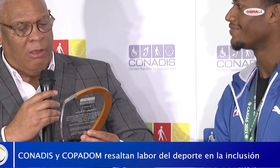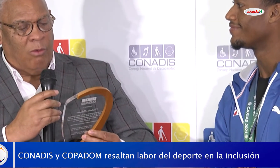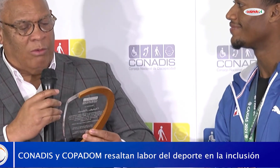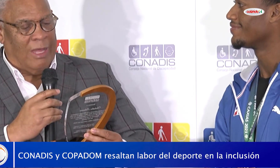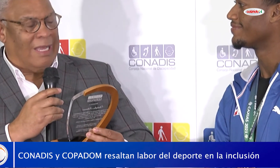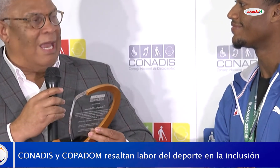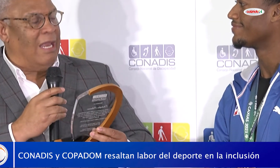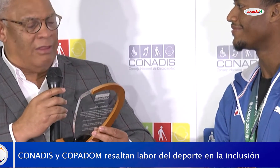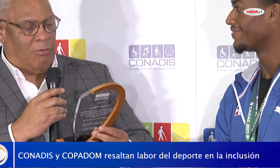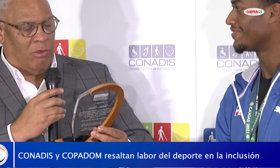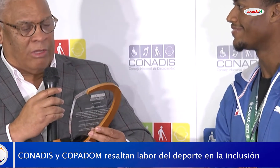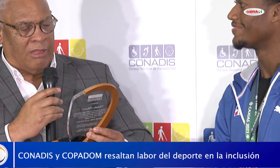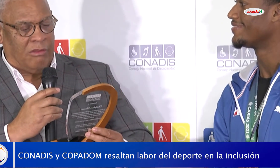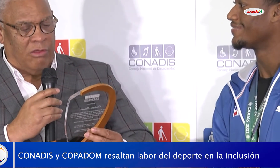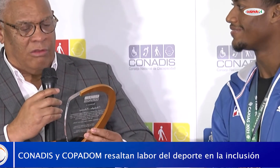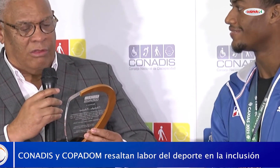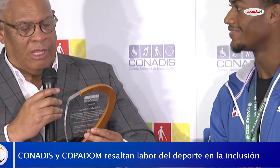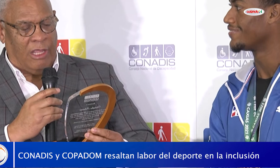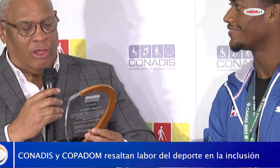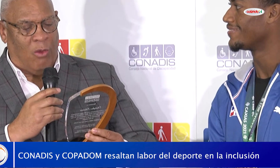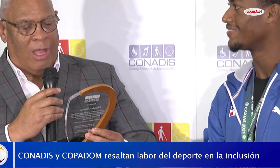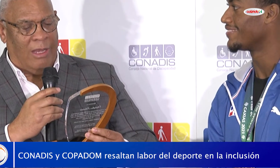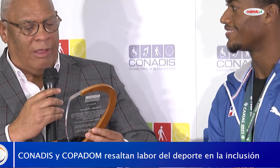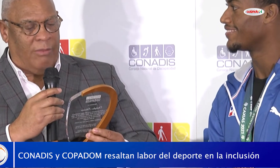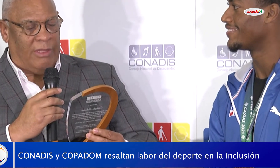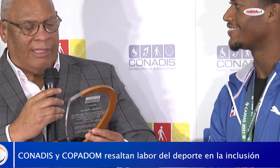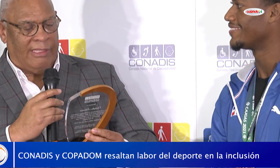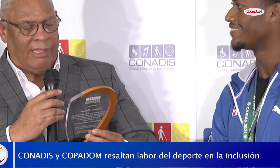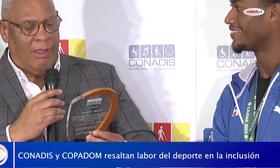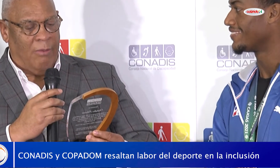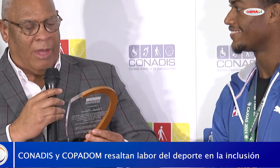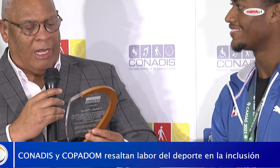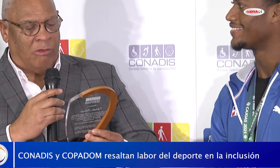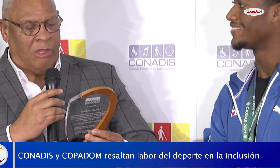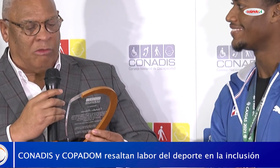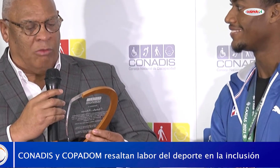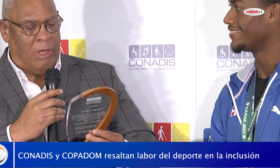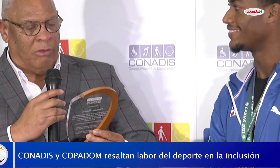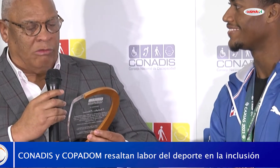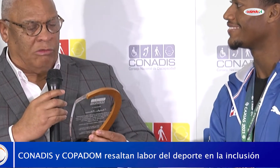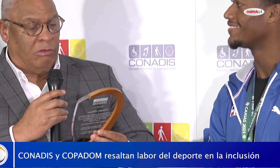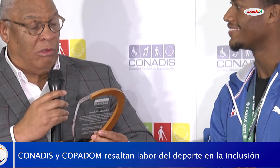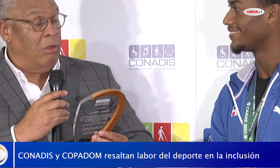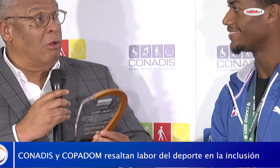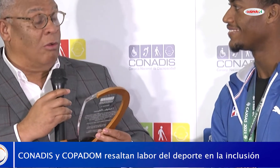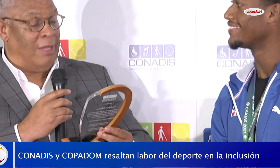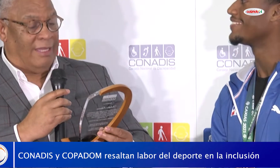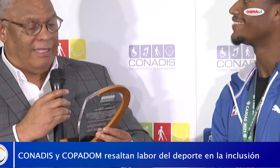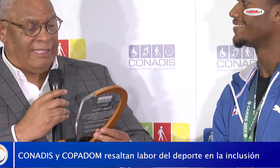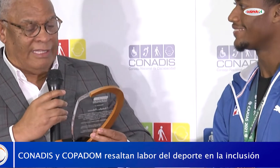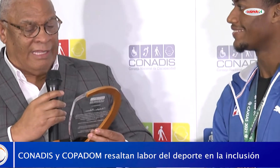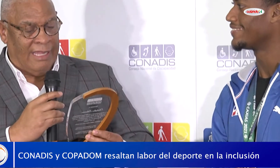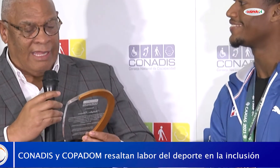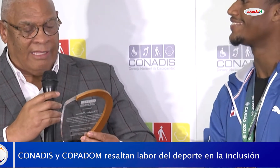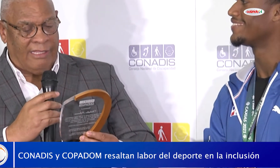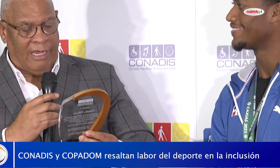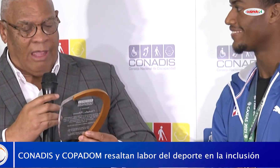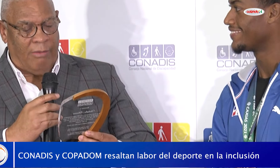y al Consejo Nacional de Discapacidad, por el apoyo que cada día nos dispensan a nosotros.